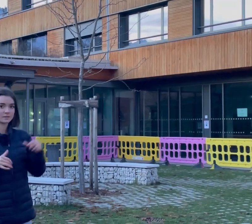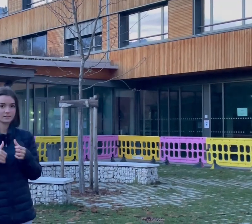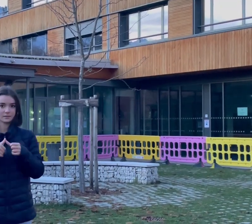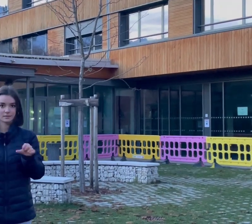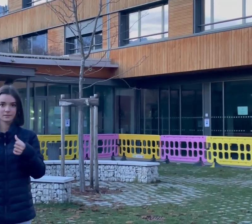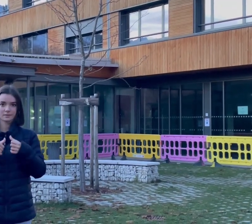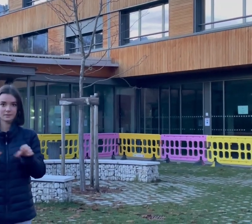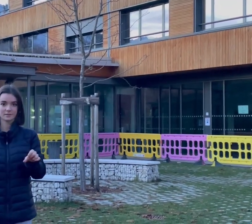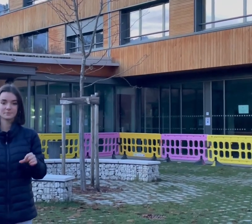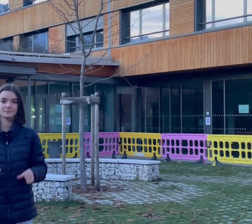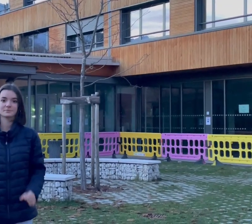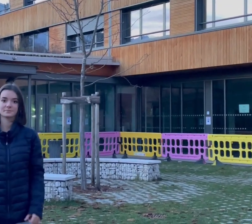'internat.